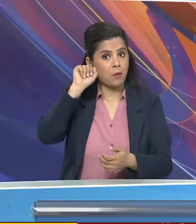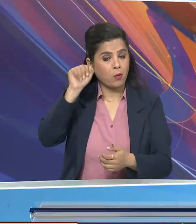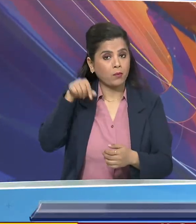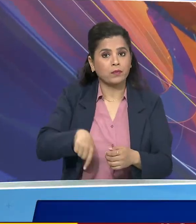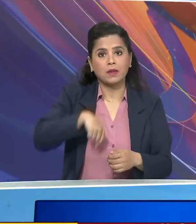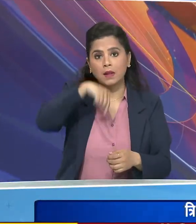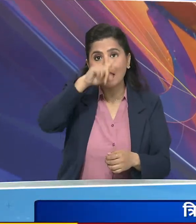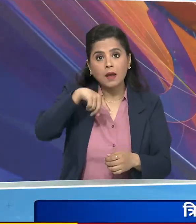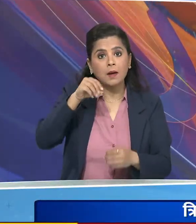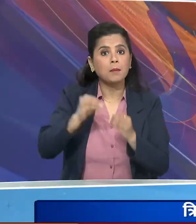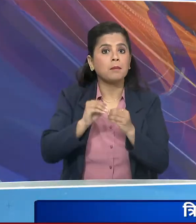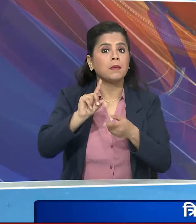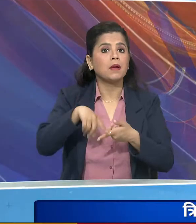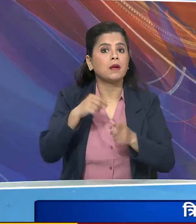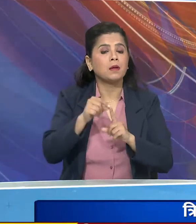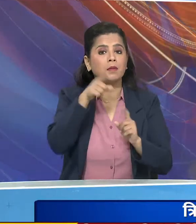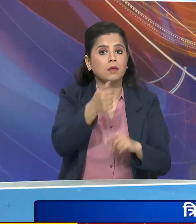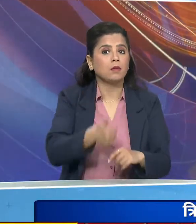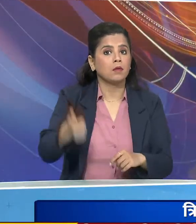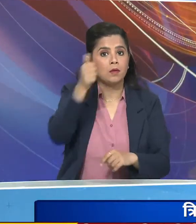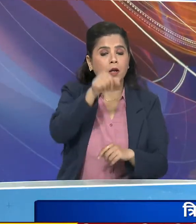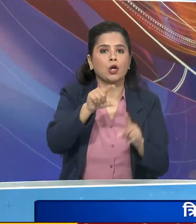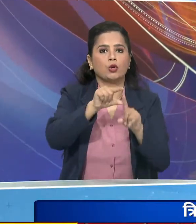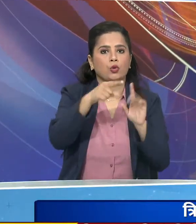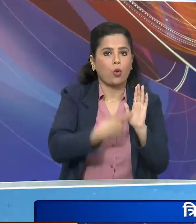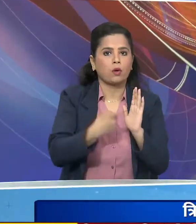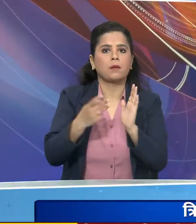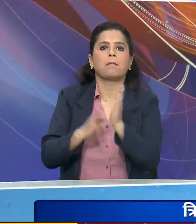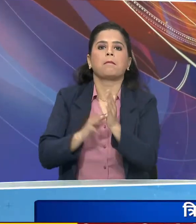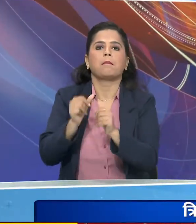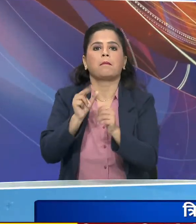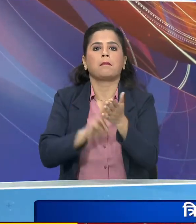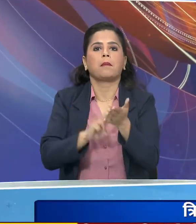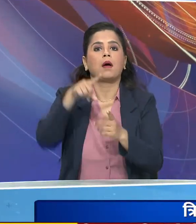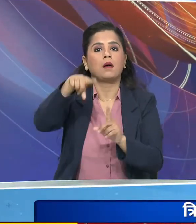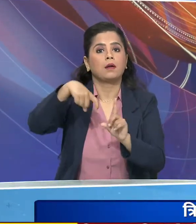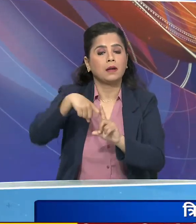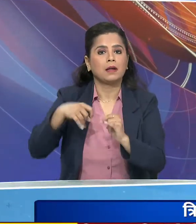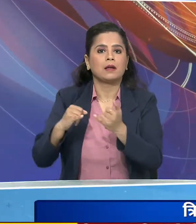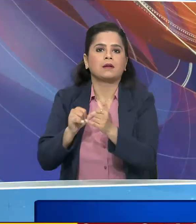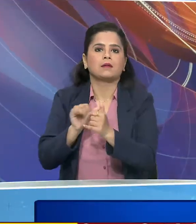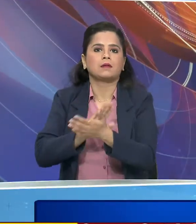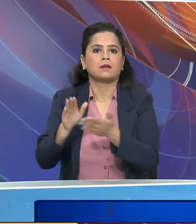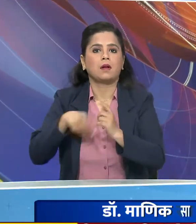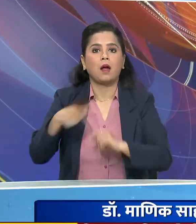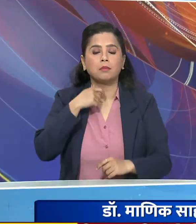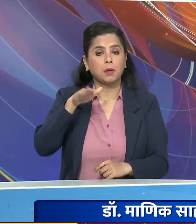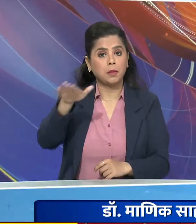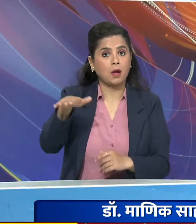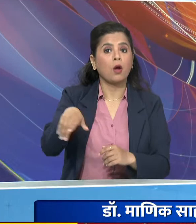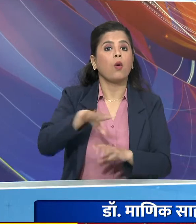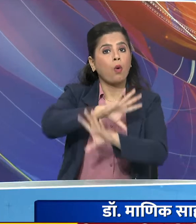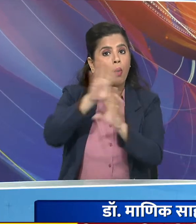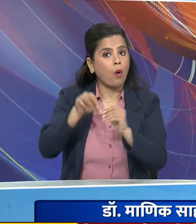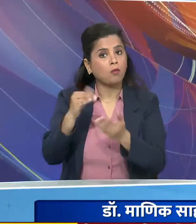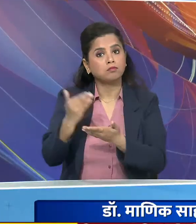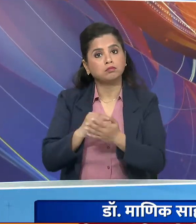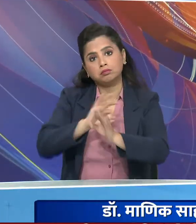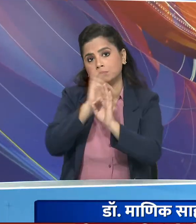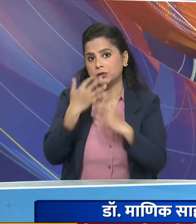बारदी जनेता पार्टी के वरिशनेता डॉक्टर मानिक साहा के शपत ग्रहंड समारों की पूरी तैयारी कर ली गई है